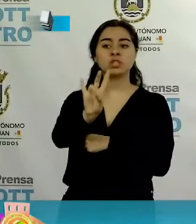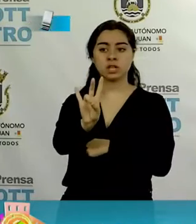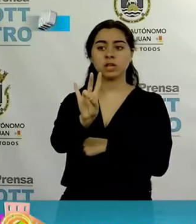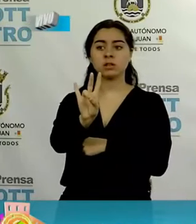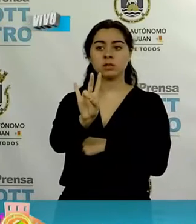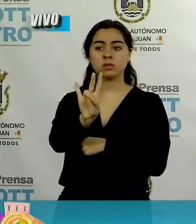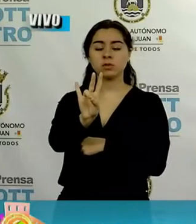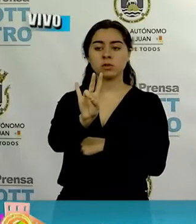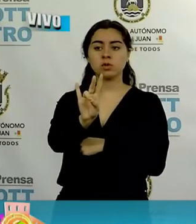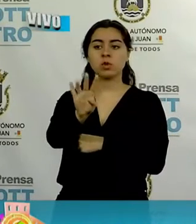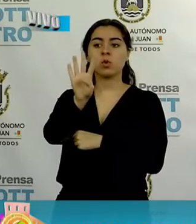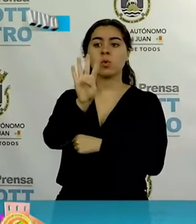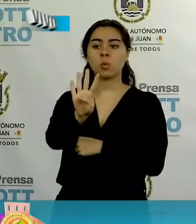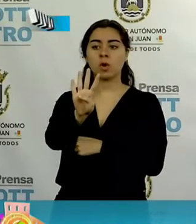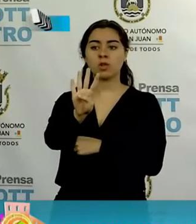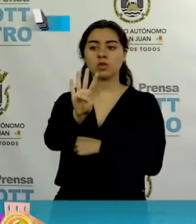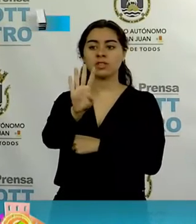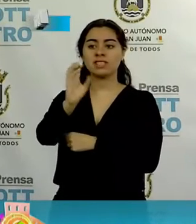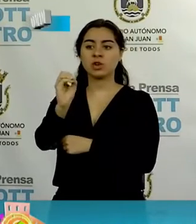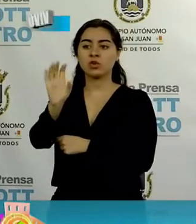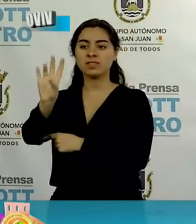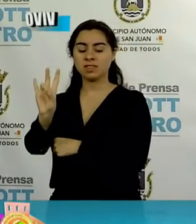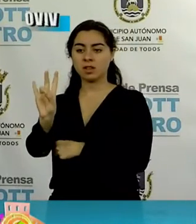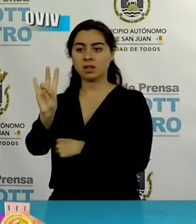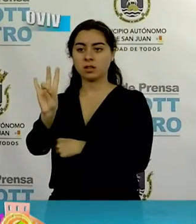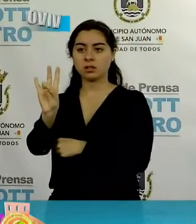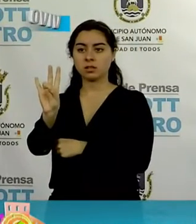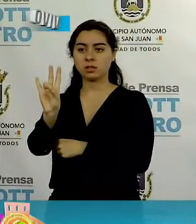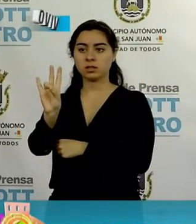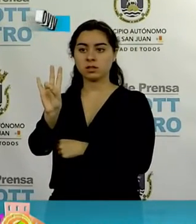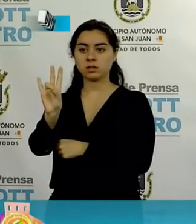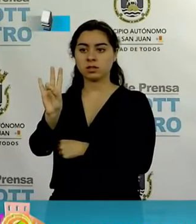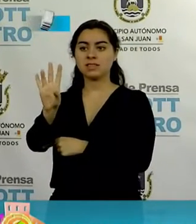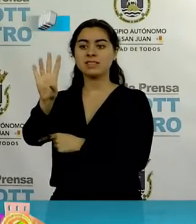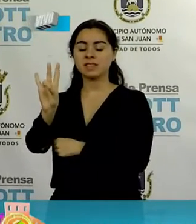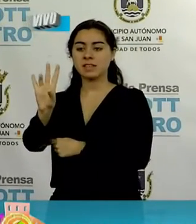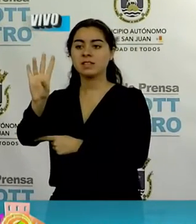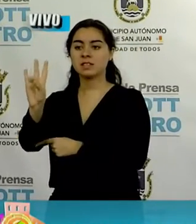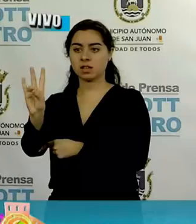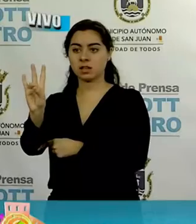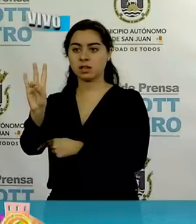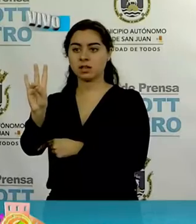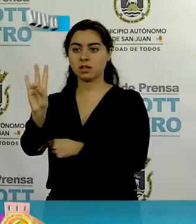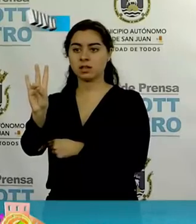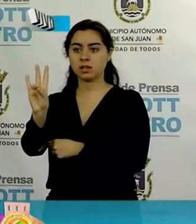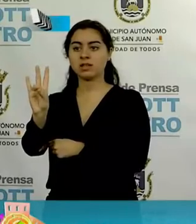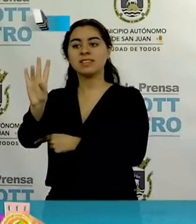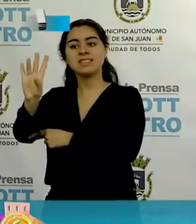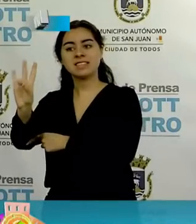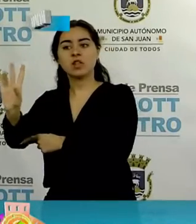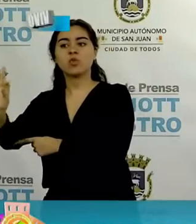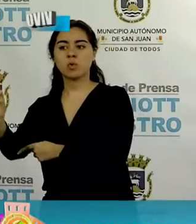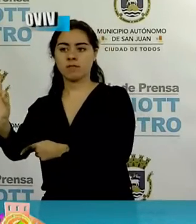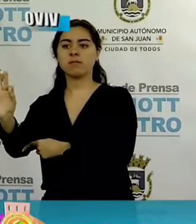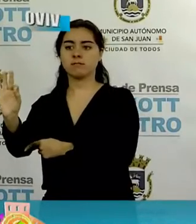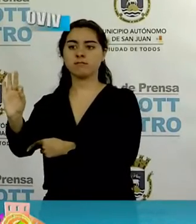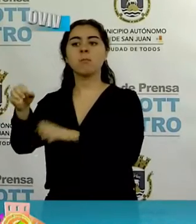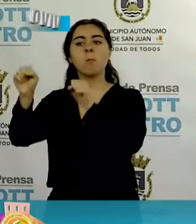-407-7779.